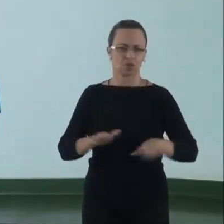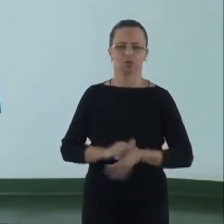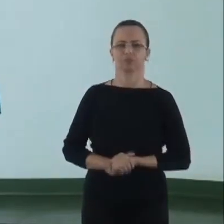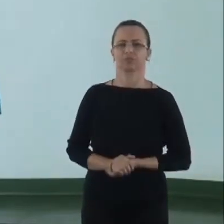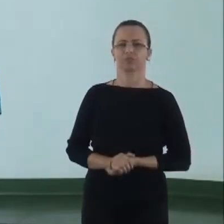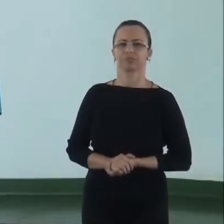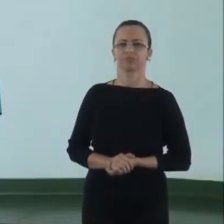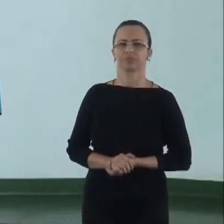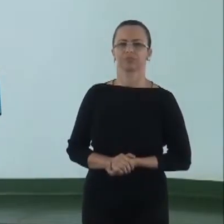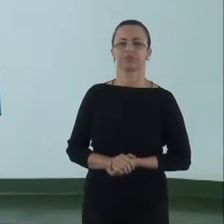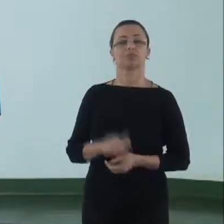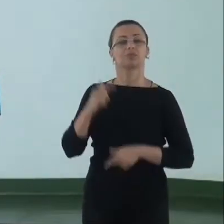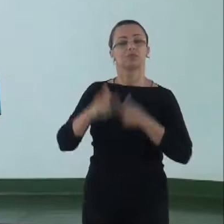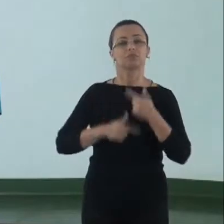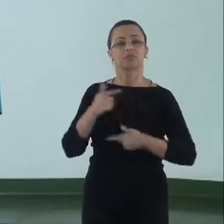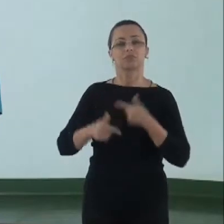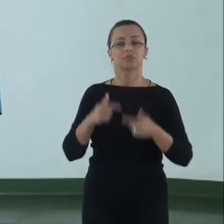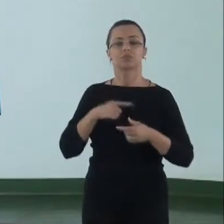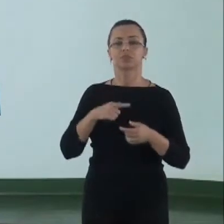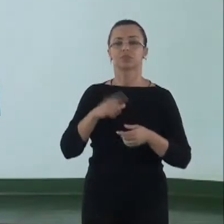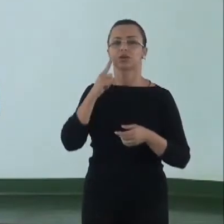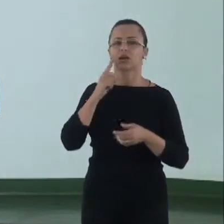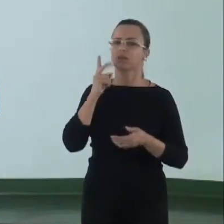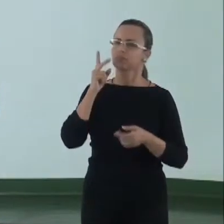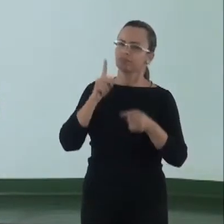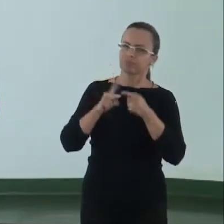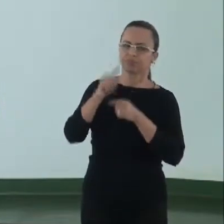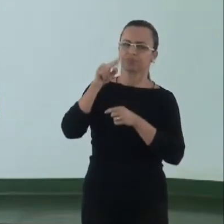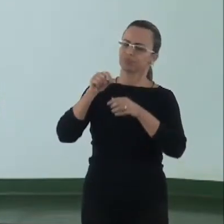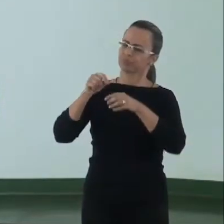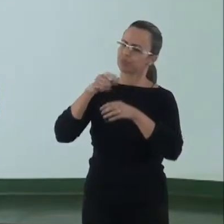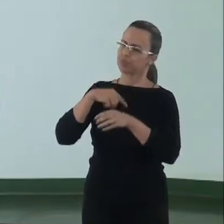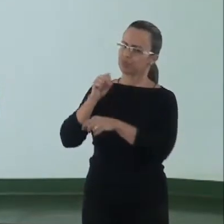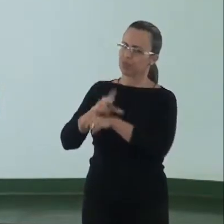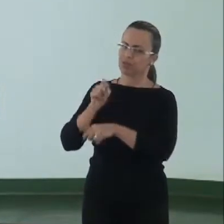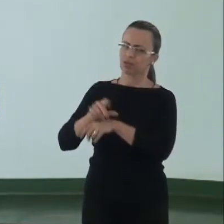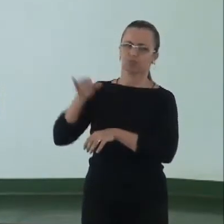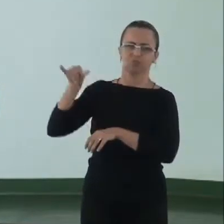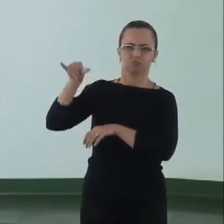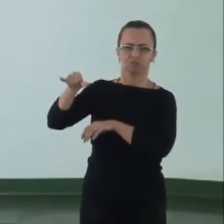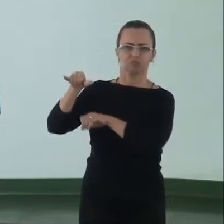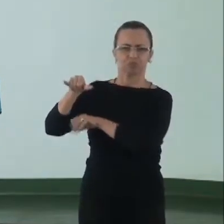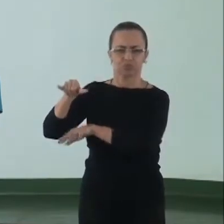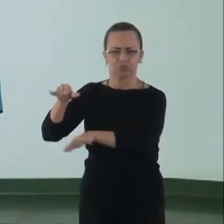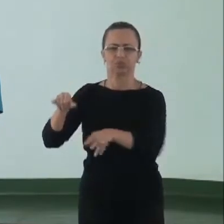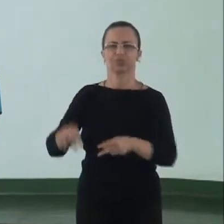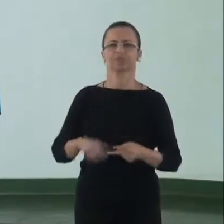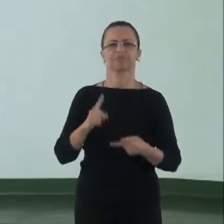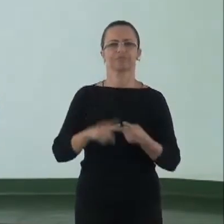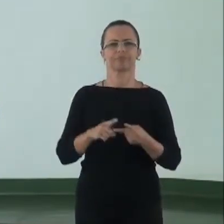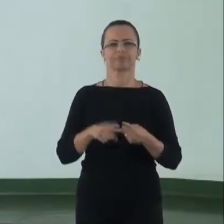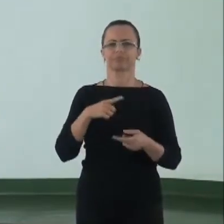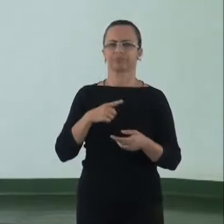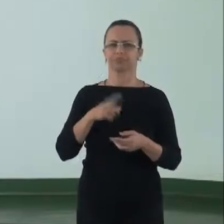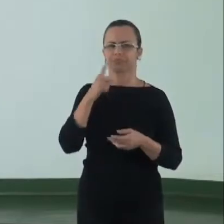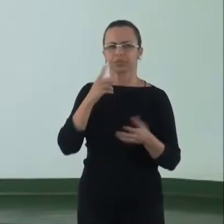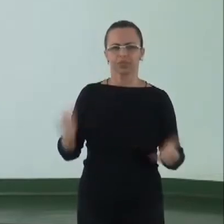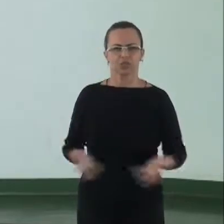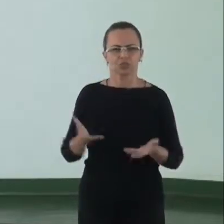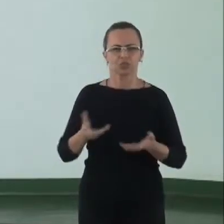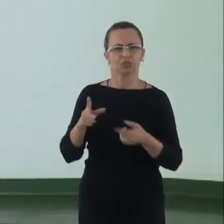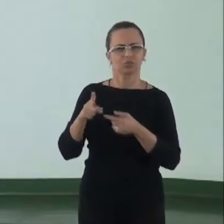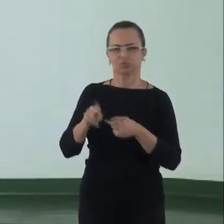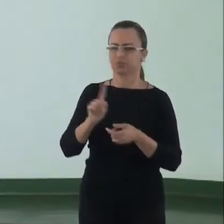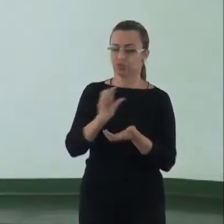Que o Ministério Público atue para coibir a pulverização aérea de agrotóxicos. Que o Ministério Público atue para desestimular incentivos